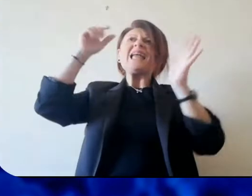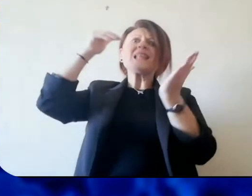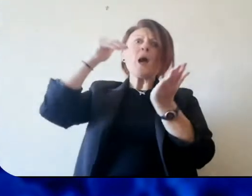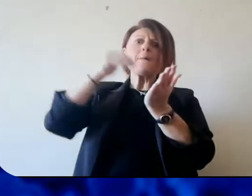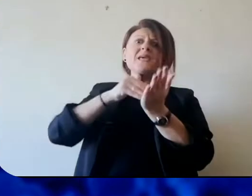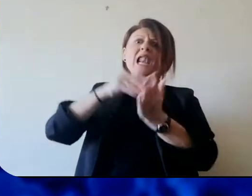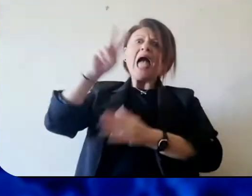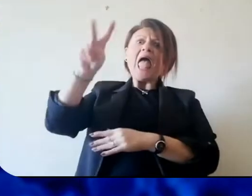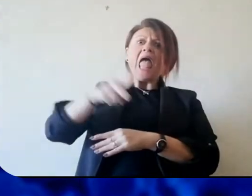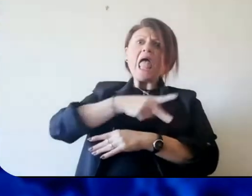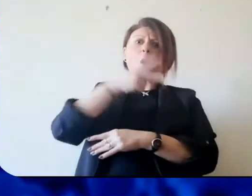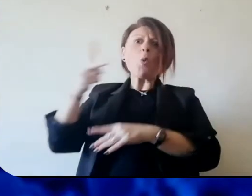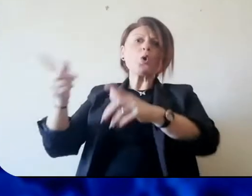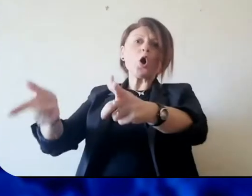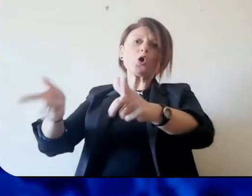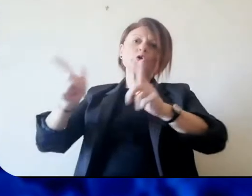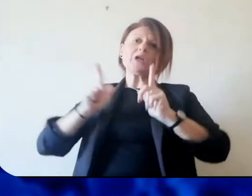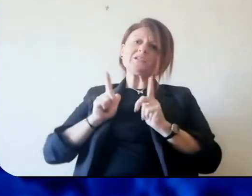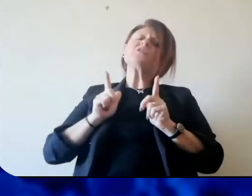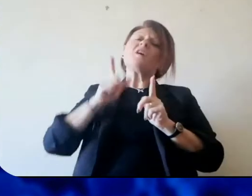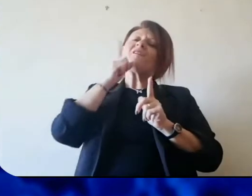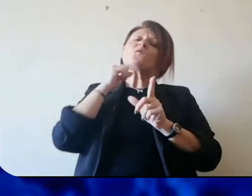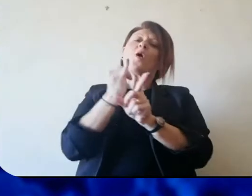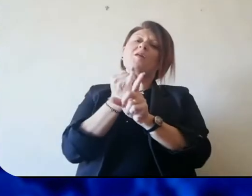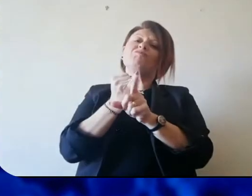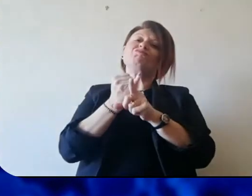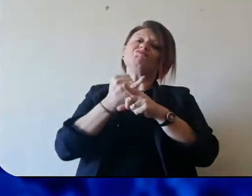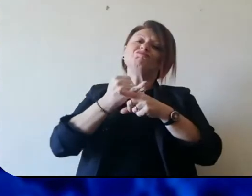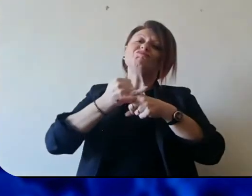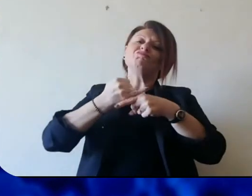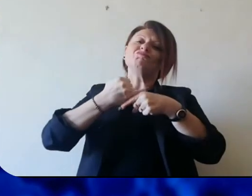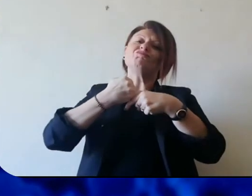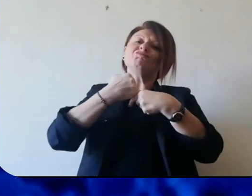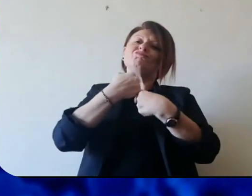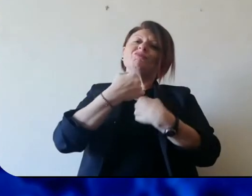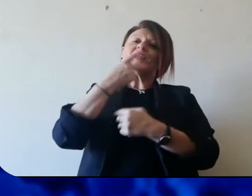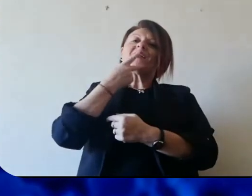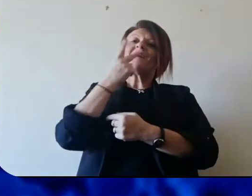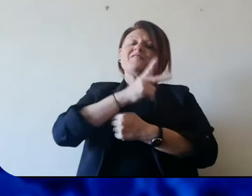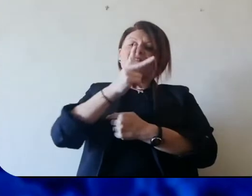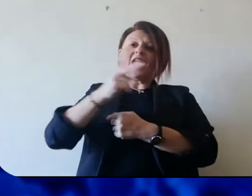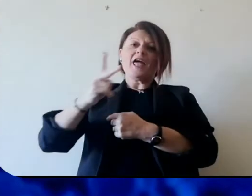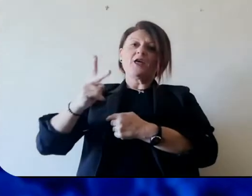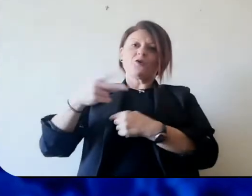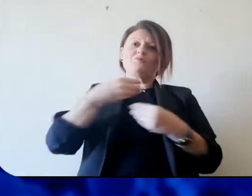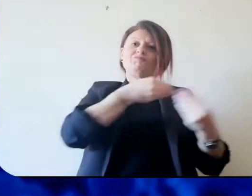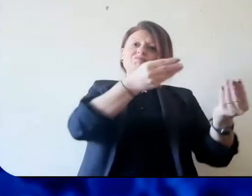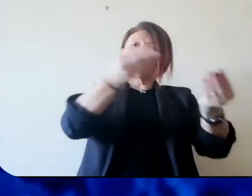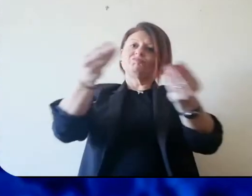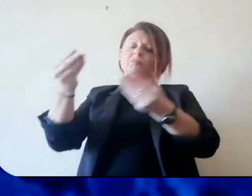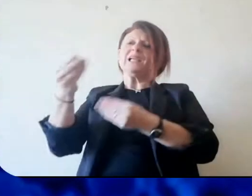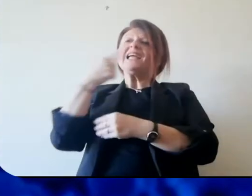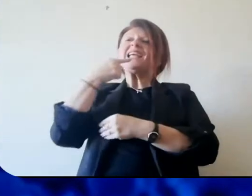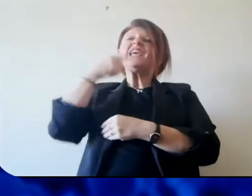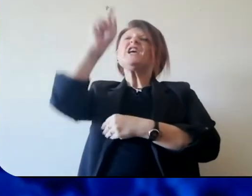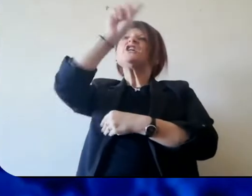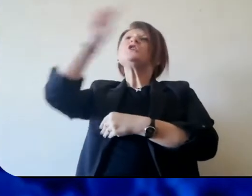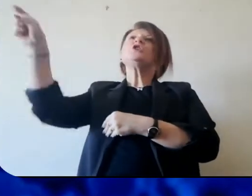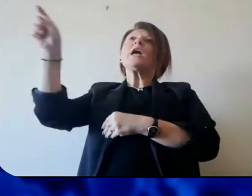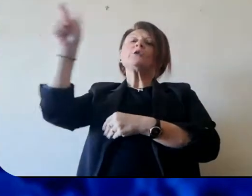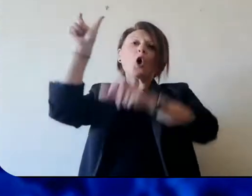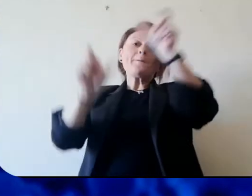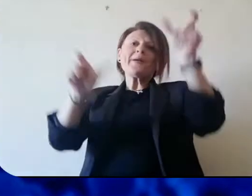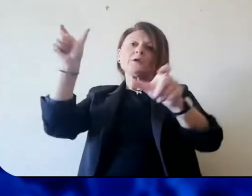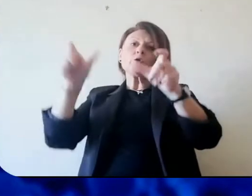già raggiunto quasi la somma di 70.000 euro da dividere per una platea di donatori di circa 100 persone.